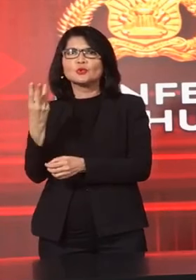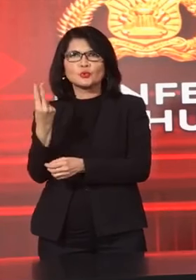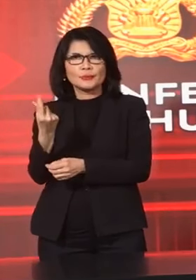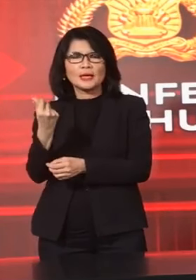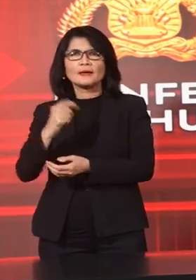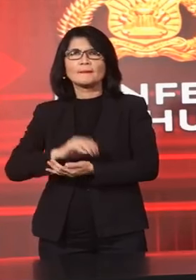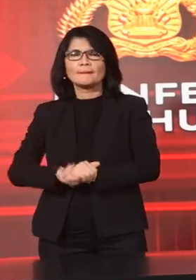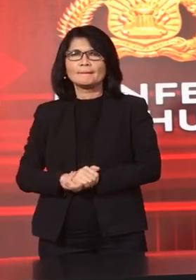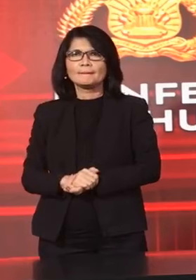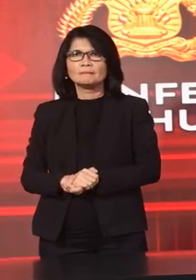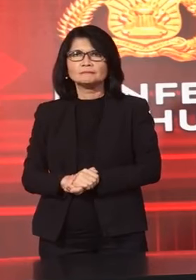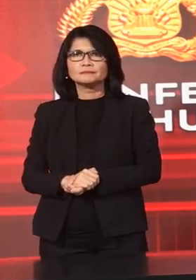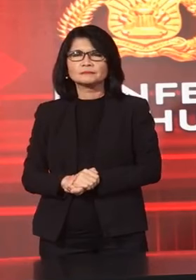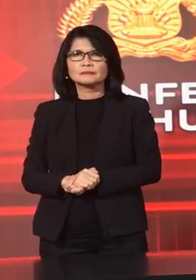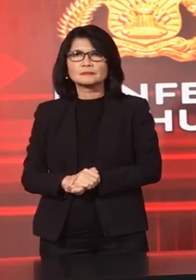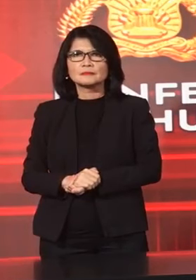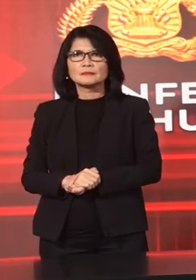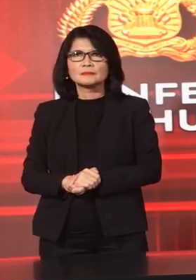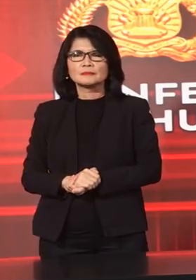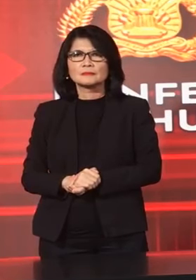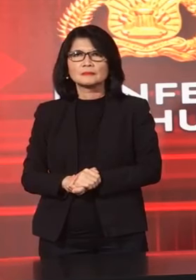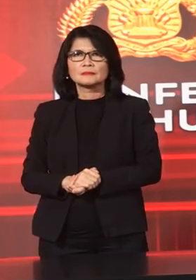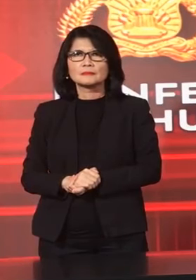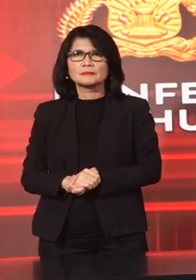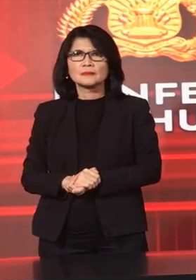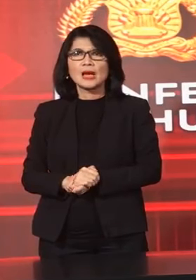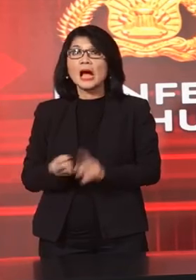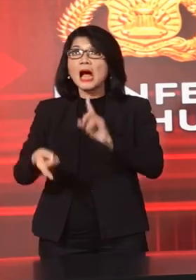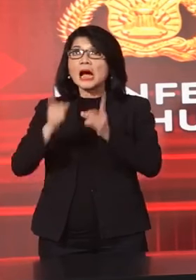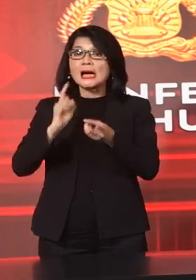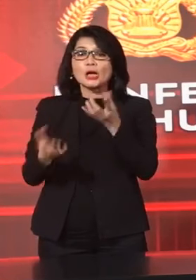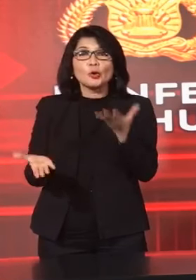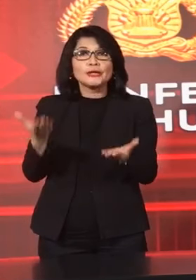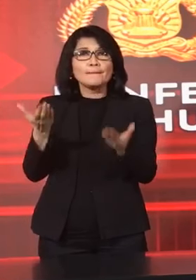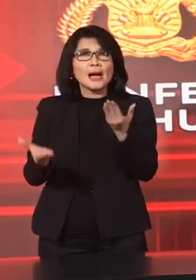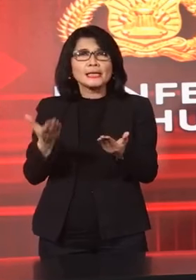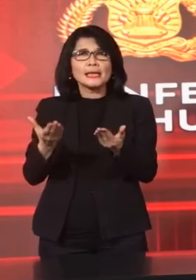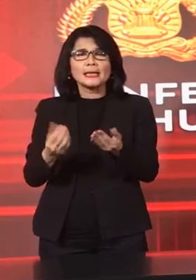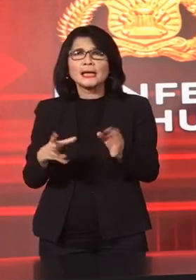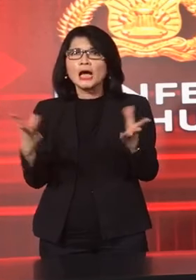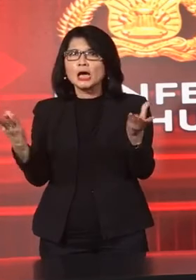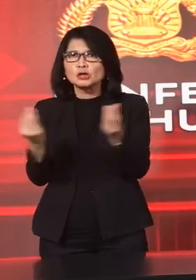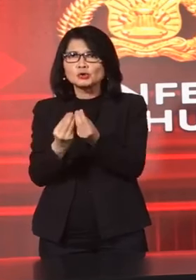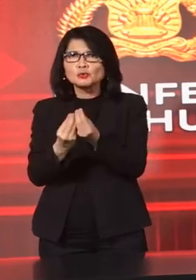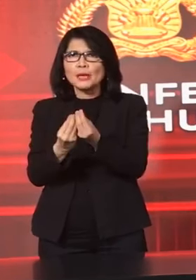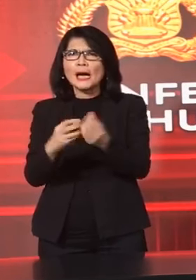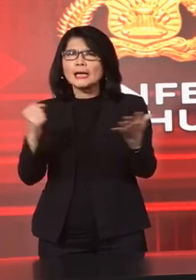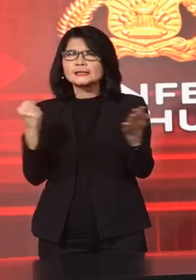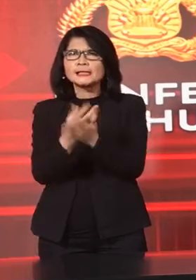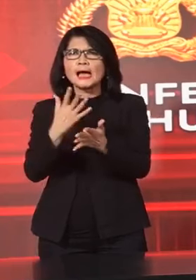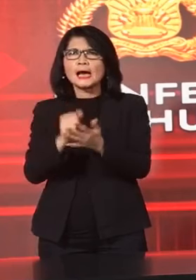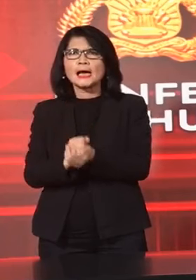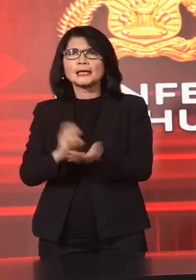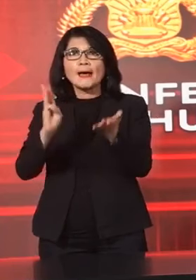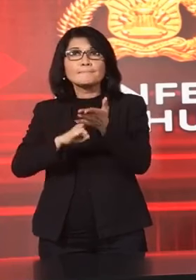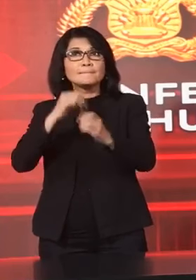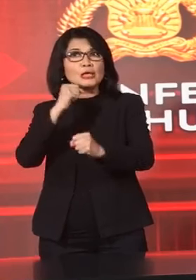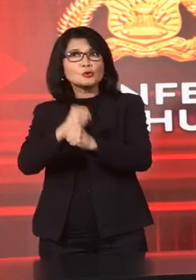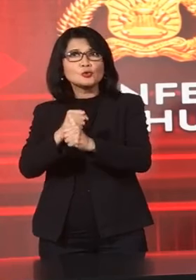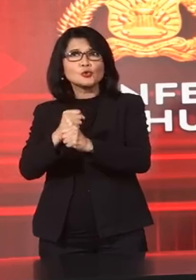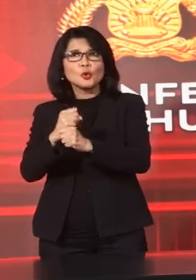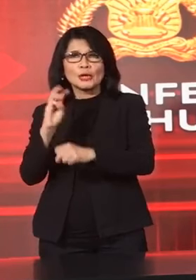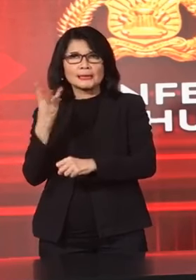Kemudian Bila dibandingkan dengan Angka Lakal Lantas Minggu Ketiga